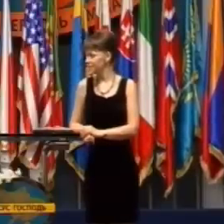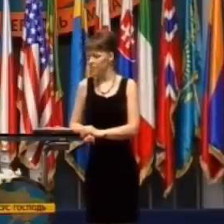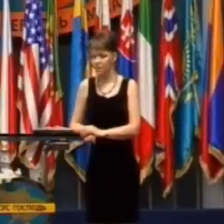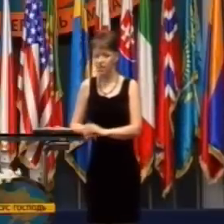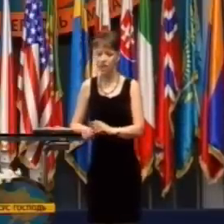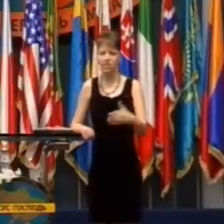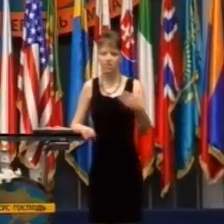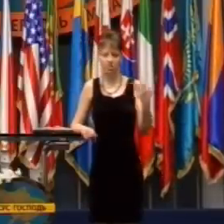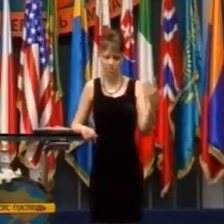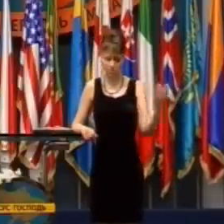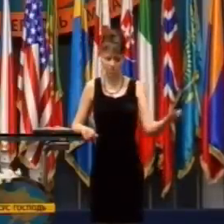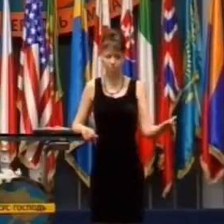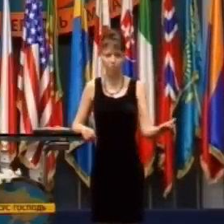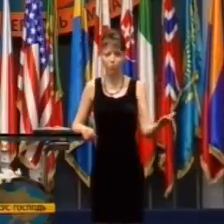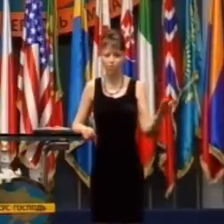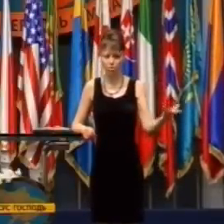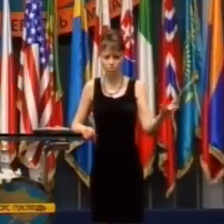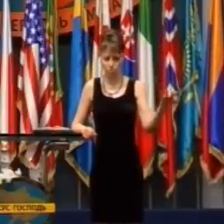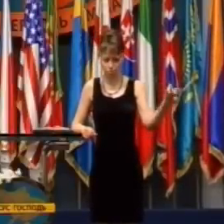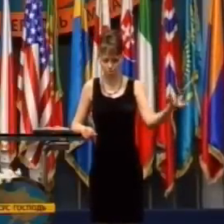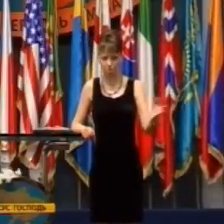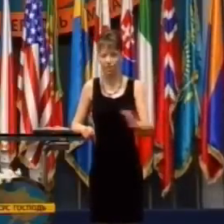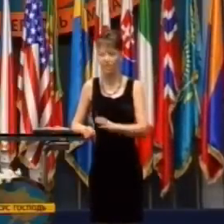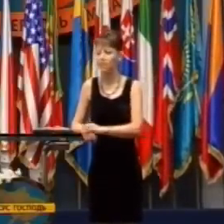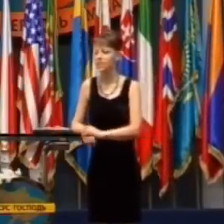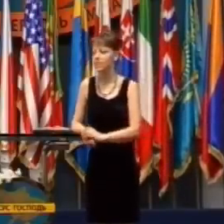Teraz, keď máme internet,